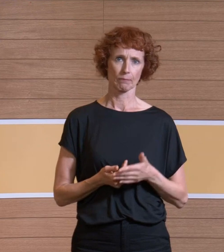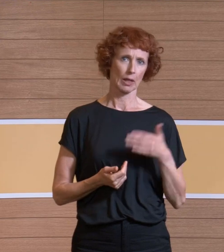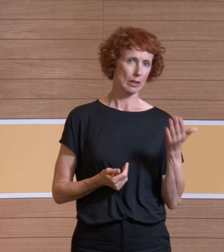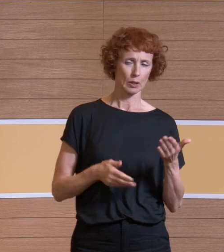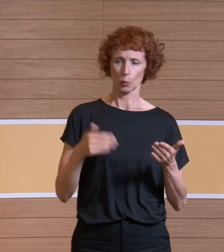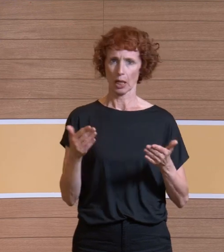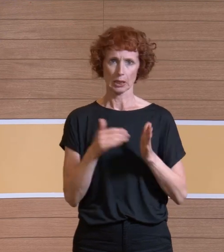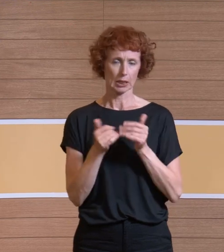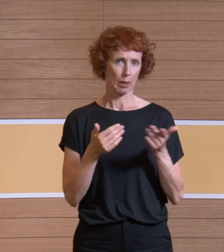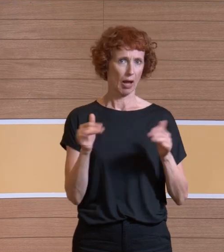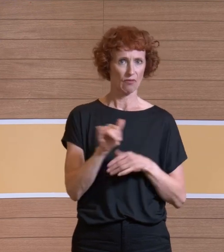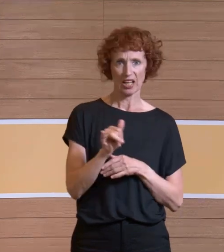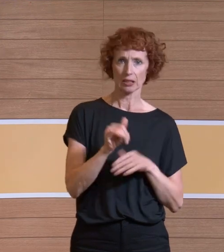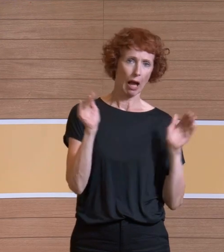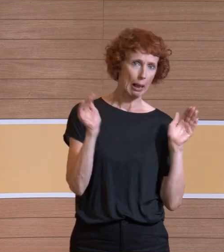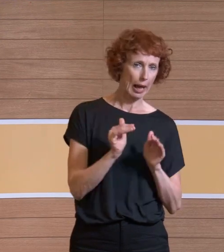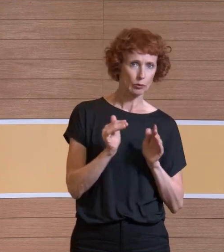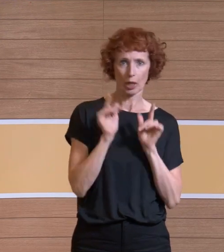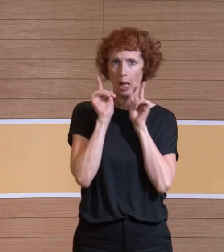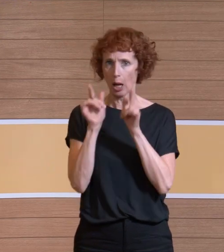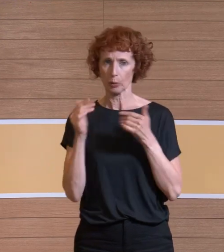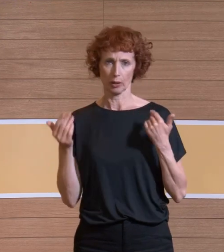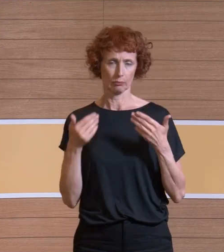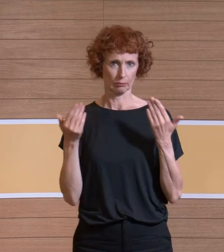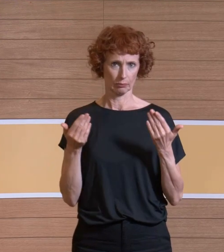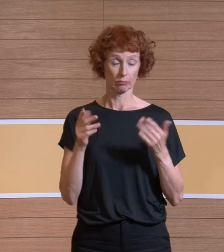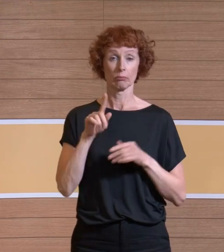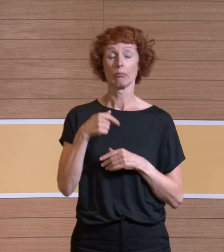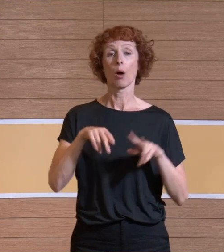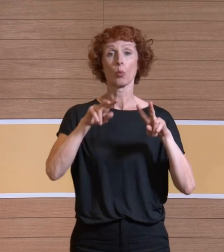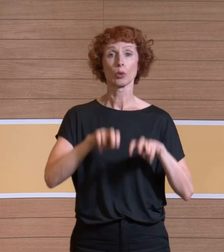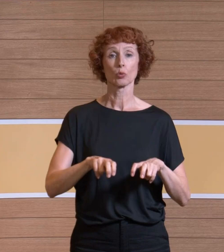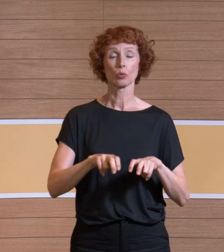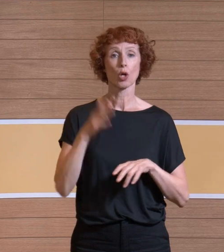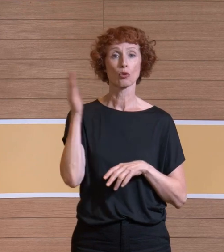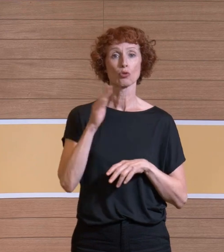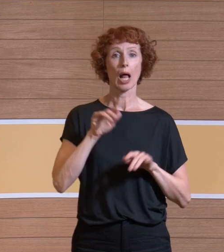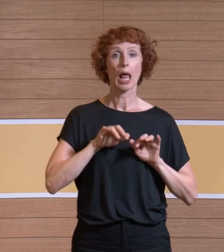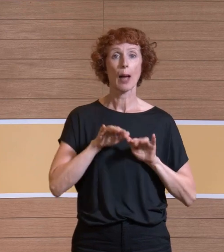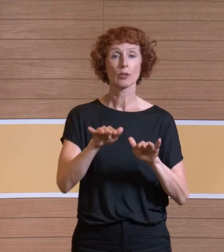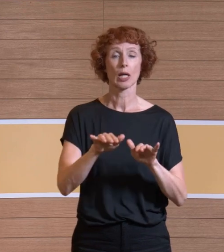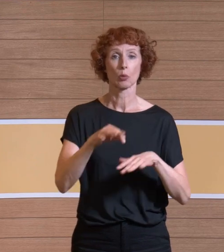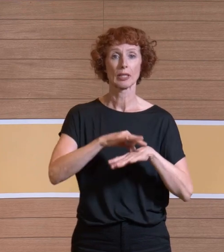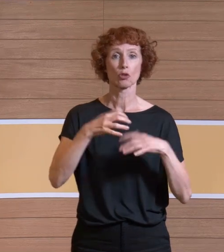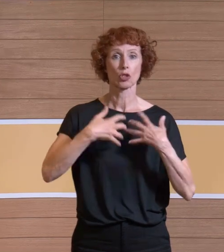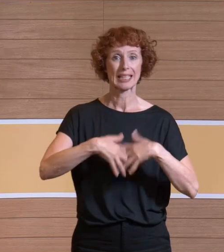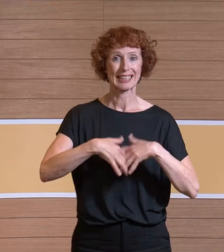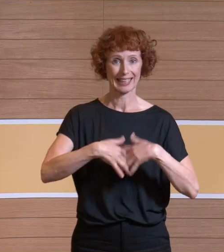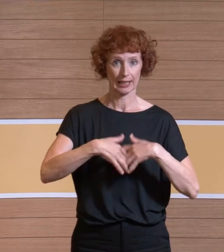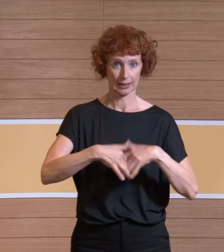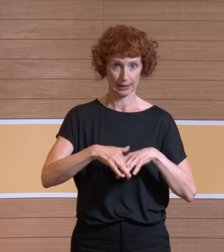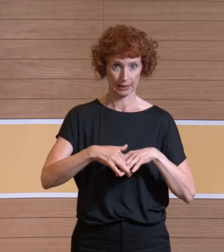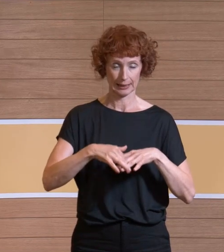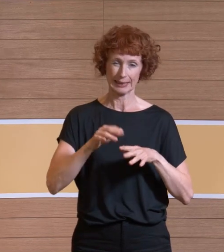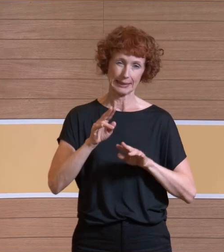System leiser oder lauter ist. Wir haben auch untersucht, Schallabstrahlung von medizinischen Geräten, das zeige ich gleich noch die Folie, die